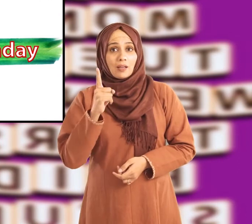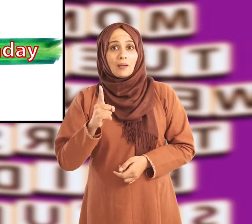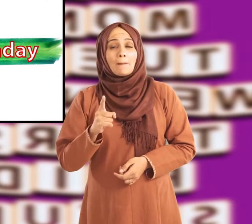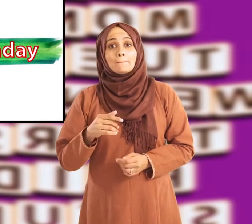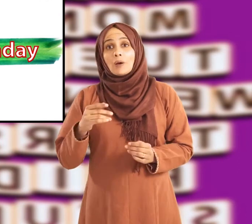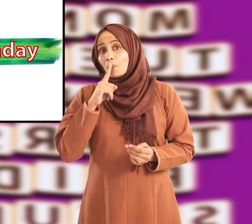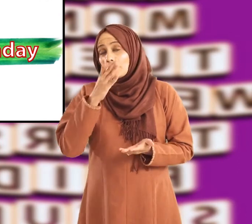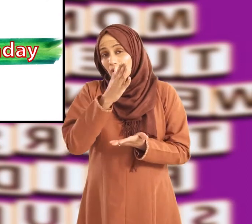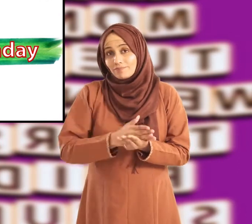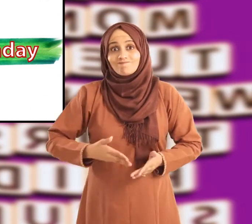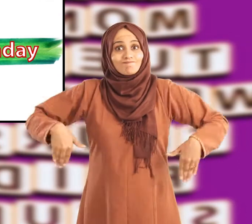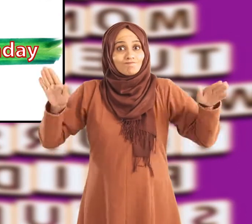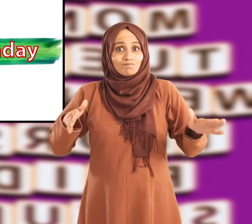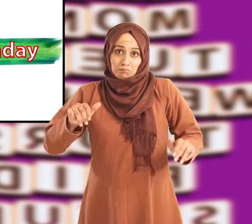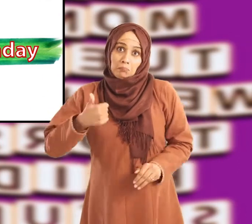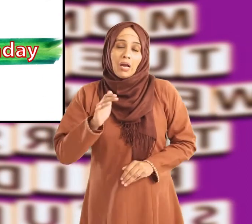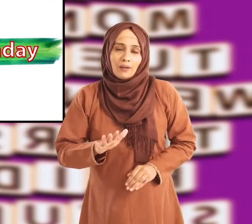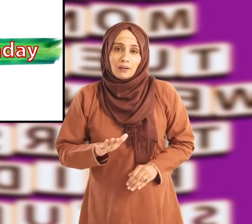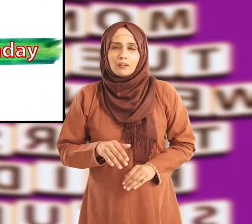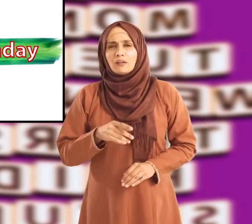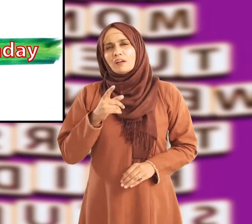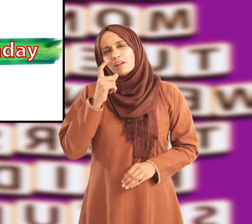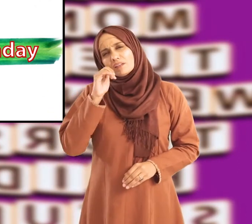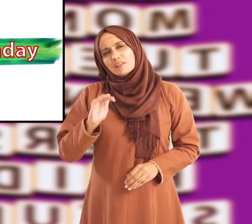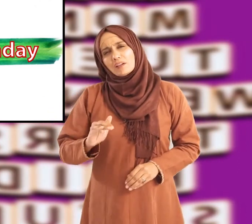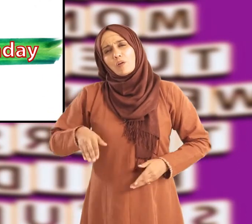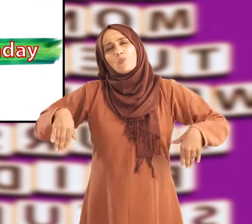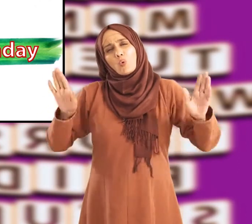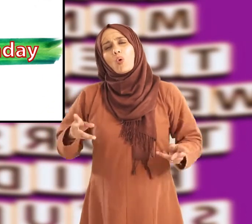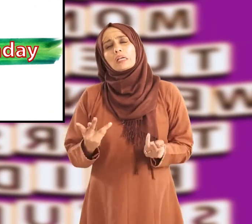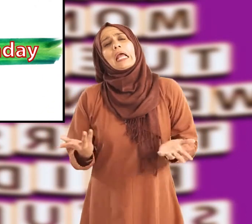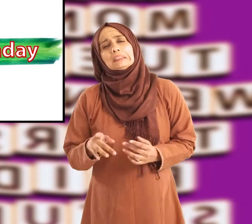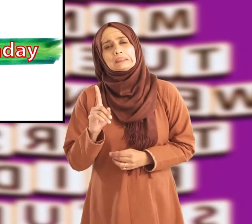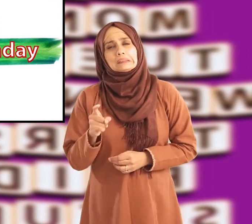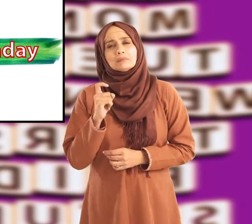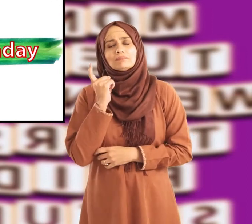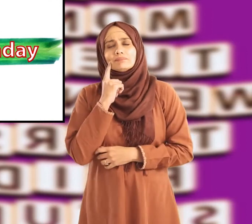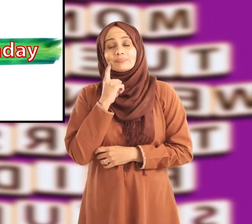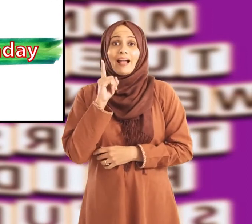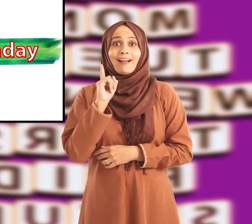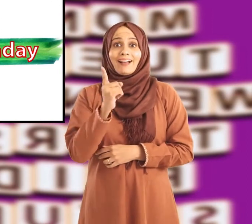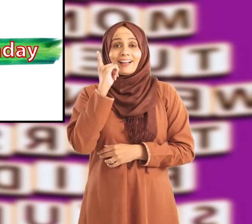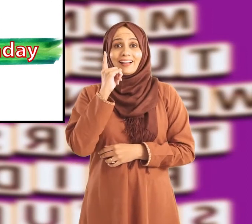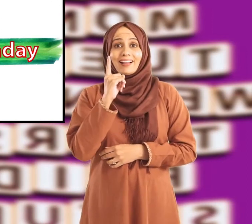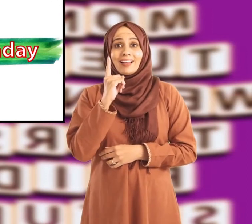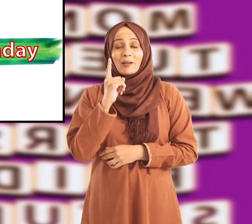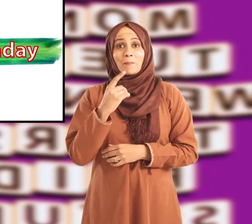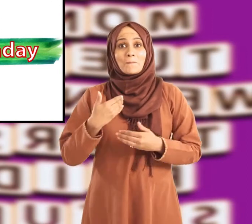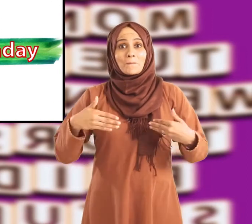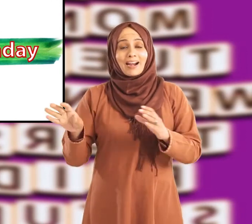پر وہ اڑ سکے گا لیکن احمد اڑے گا کیسے؟ ہاں بڑے بڑے پروں کی